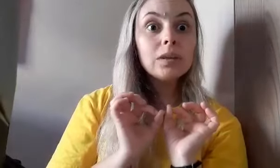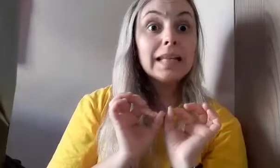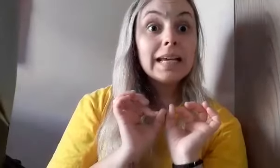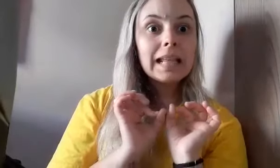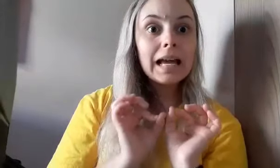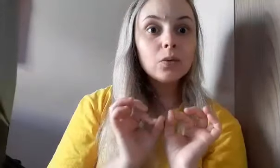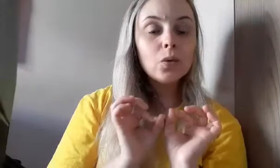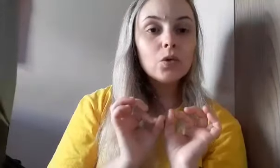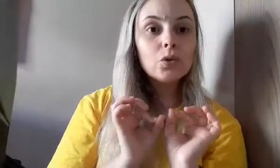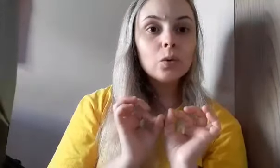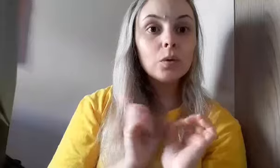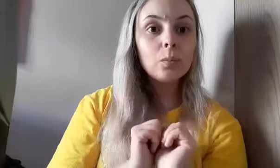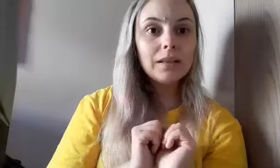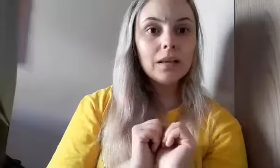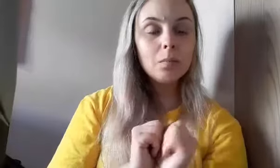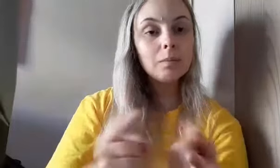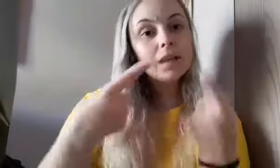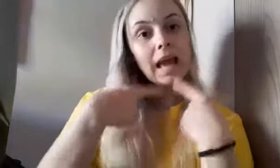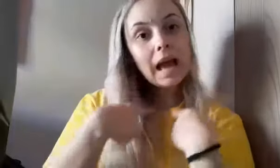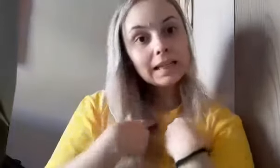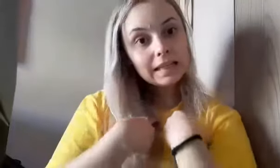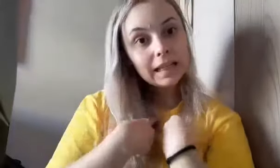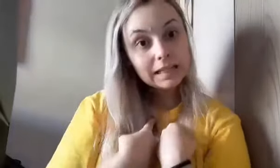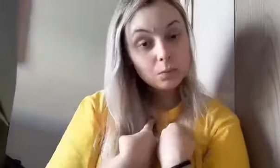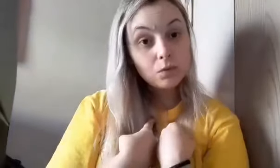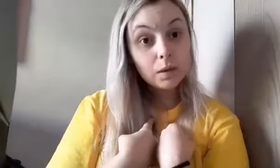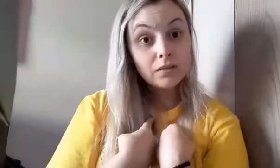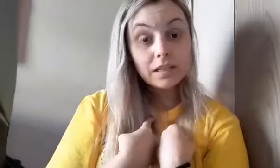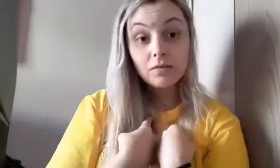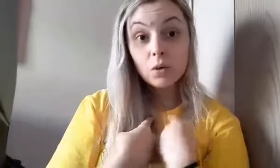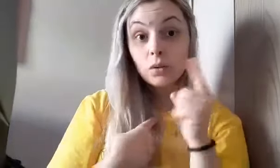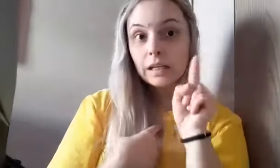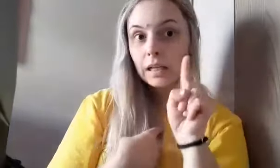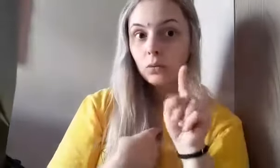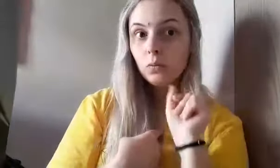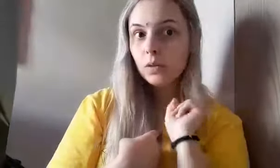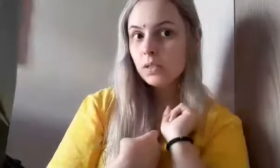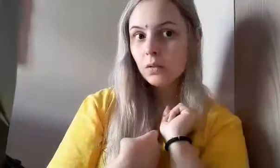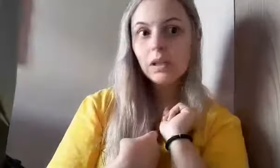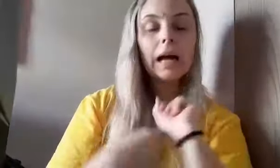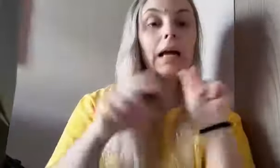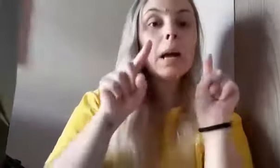teclado hoje o nome do Peter Pan. Aqui em casa, a Profimari vai escrever com o teclado do meu celular, mas na casa de vocês,